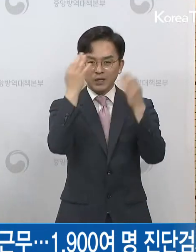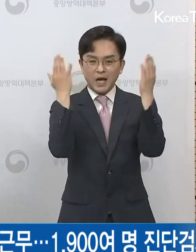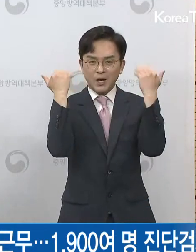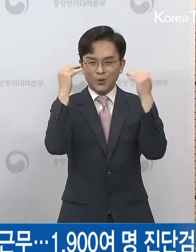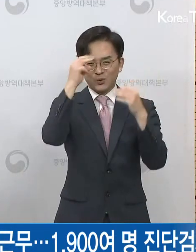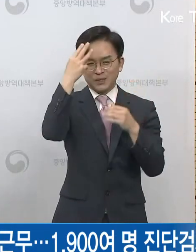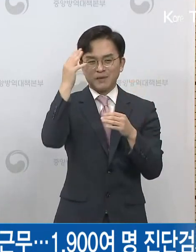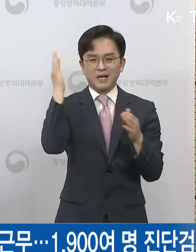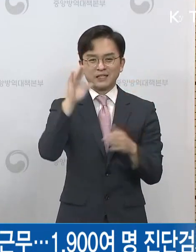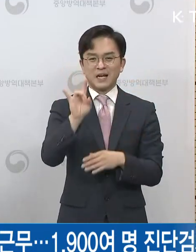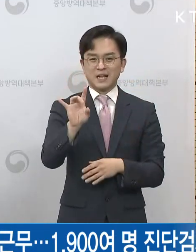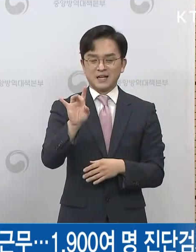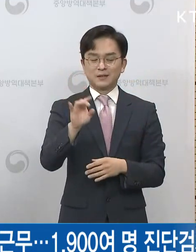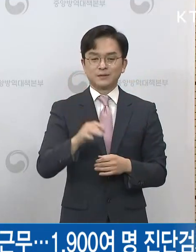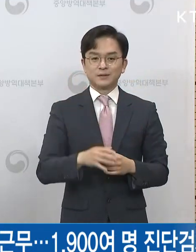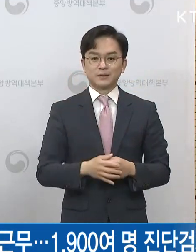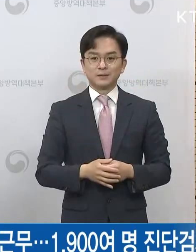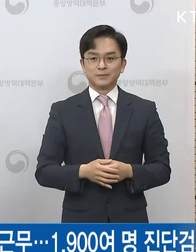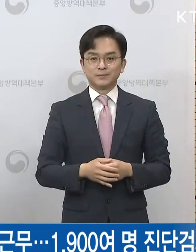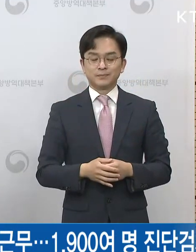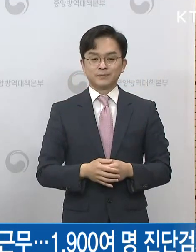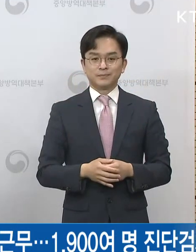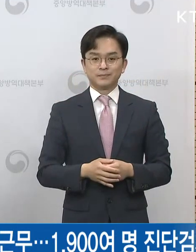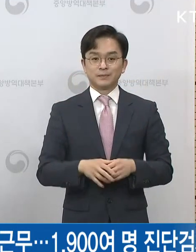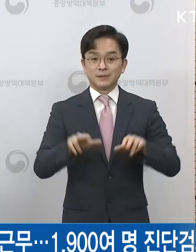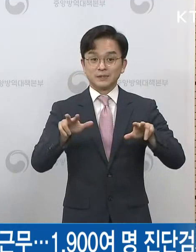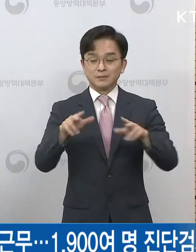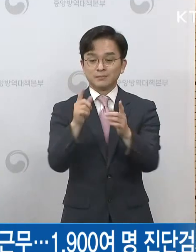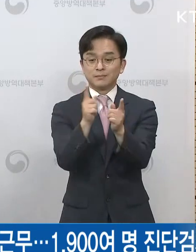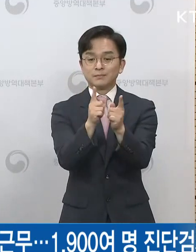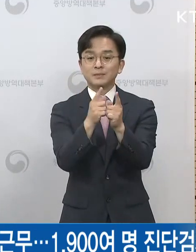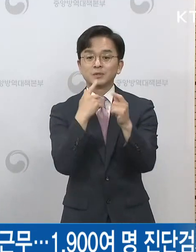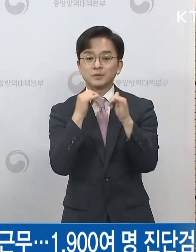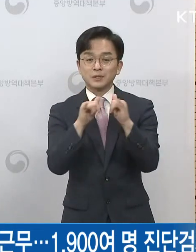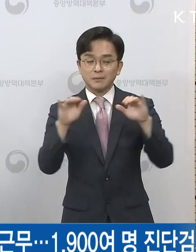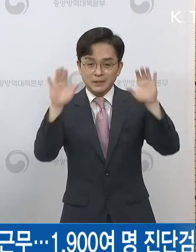경로에 대한 파악과 접촉자 조사가 진행 중에 있습니다.